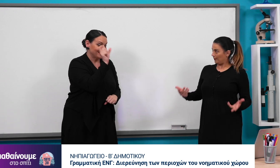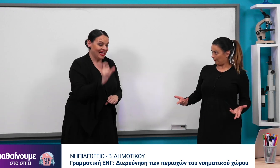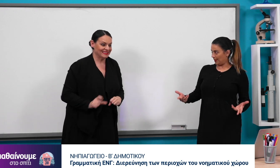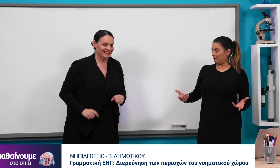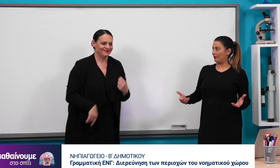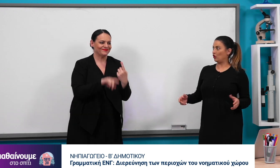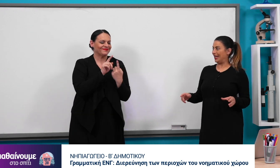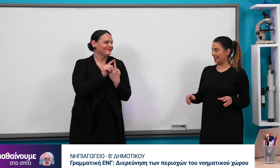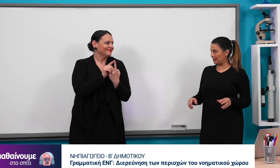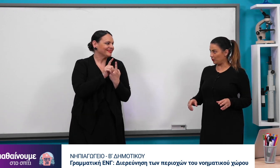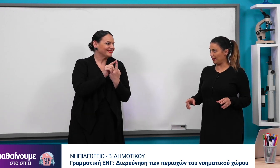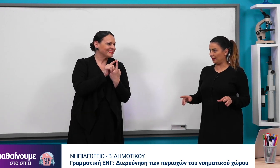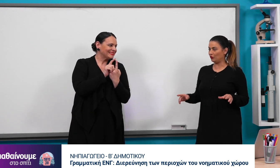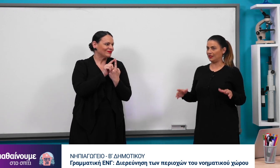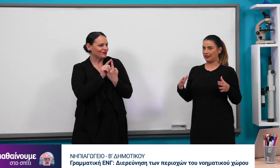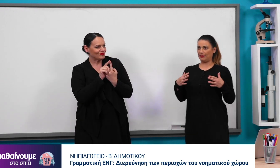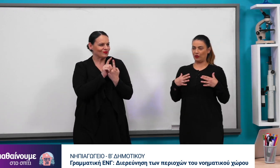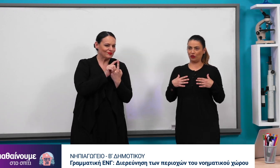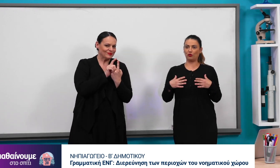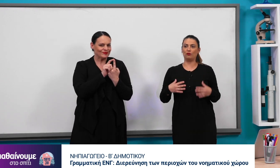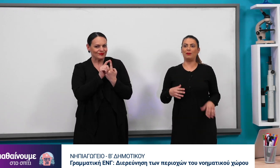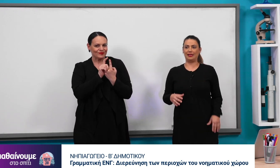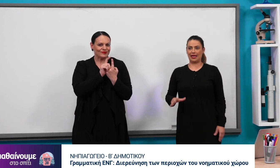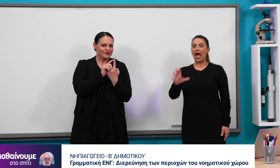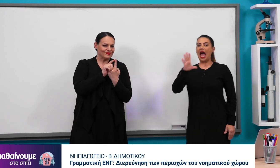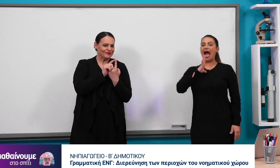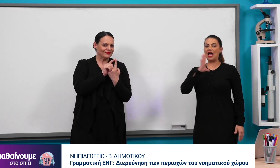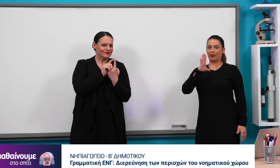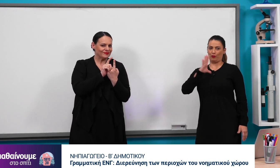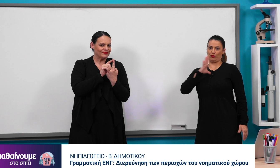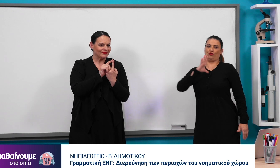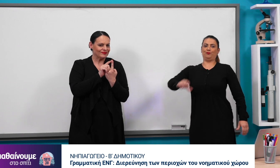Πρέπει να βρω λέξεις που να γίνονται στην περιοχή του κορμού μάλιστα. Άνθρωπος.